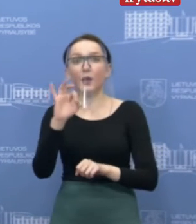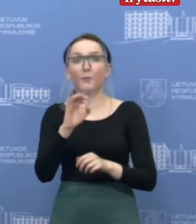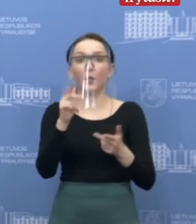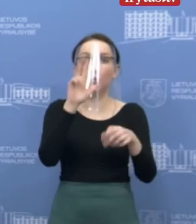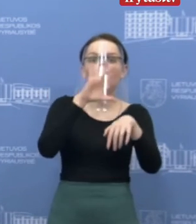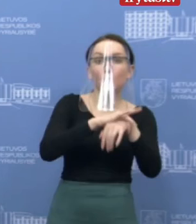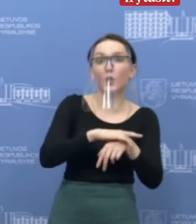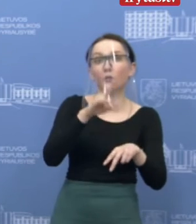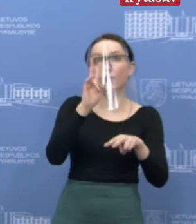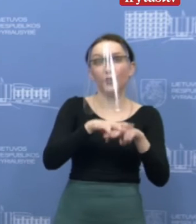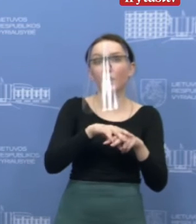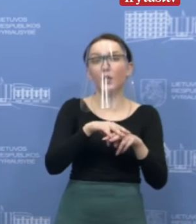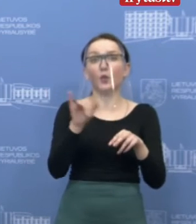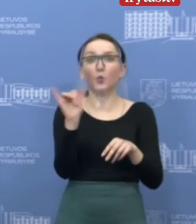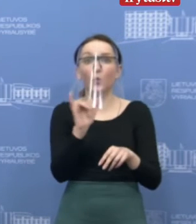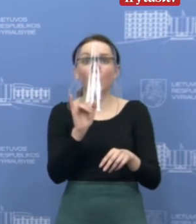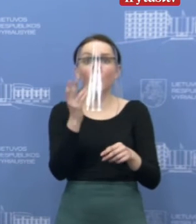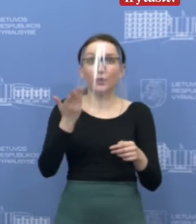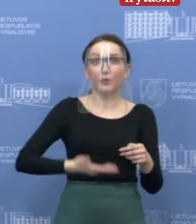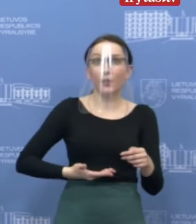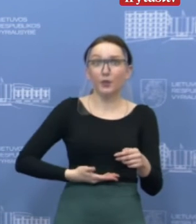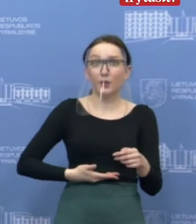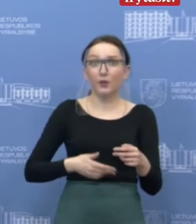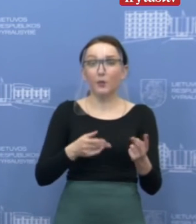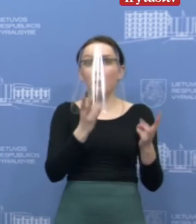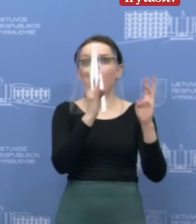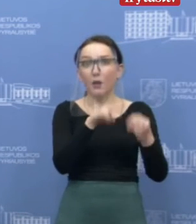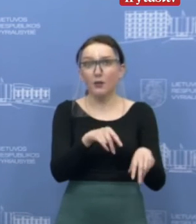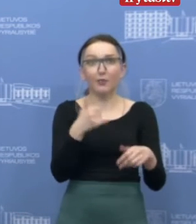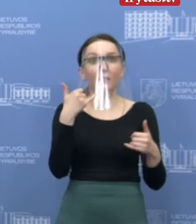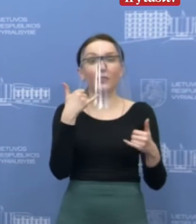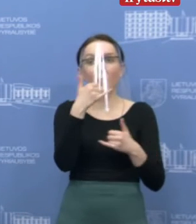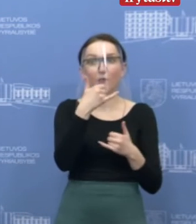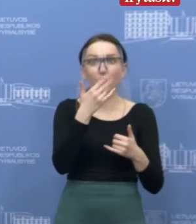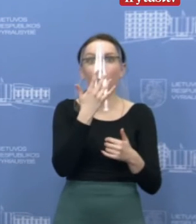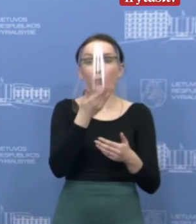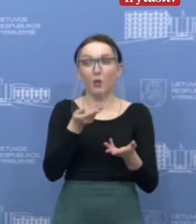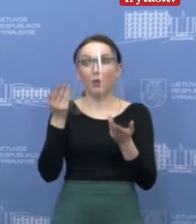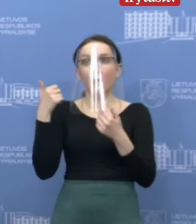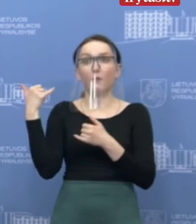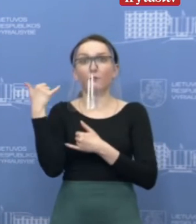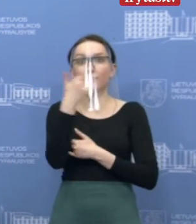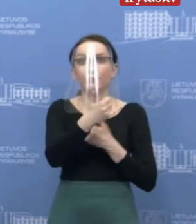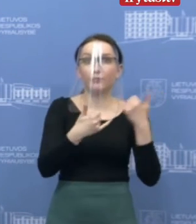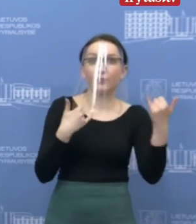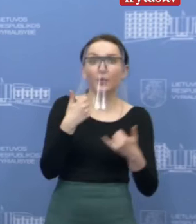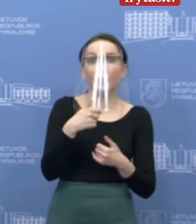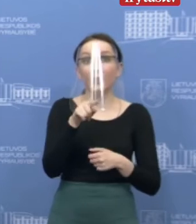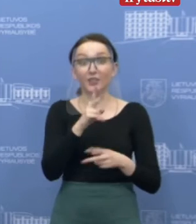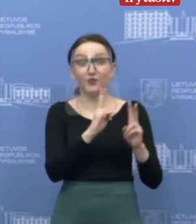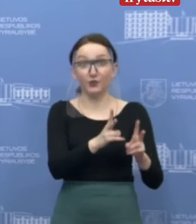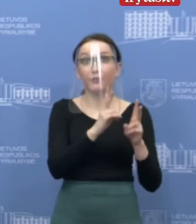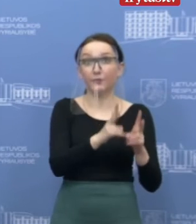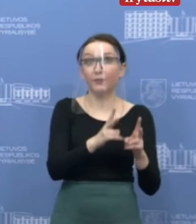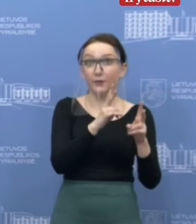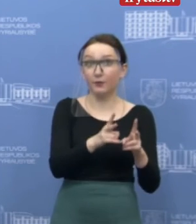kad yra nustatoma vieta, ir po to jau, reiškia, palieku, kaip sakant, telefoną, ir ten jisai rodo, kad aš niekur neįnu. Tai